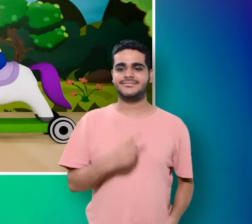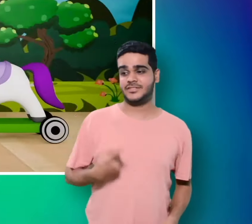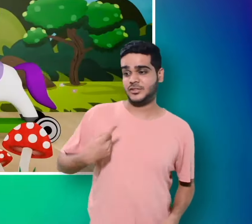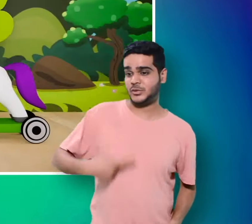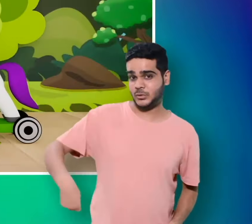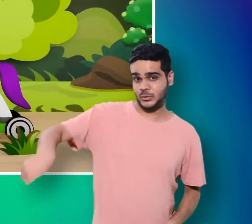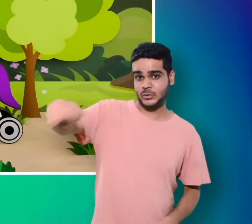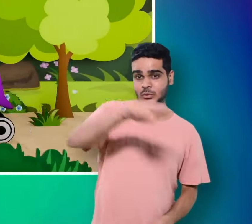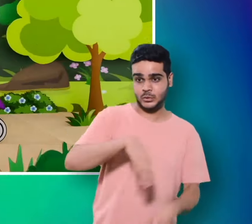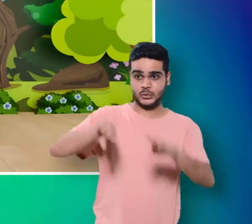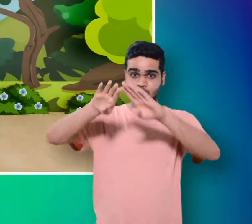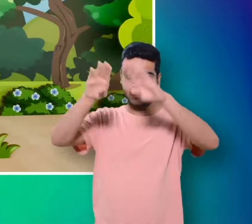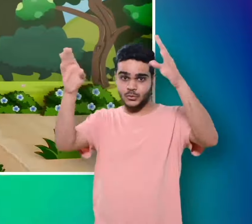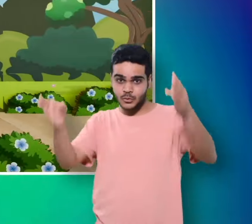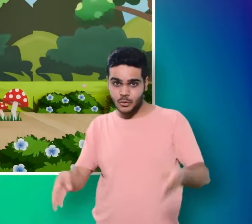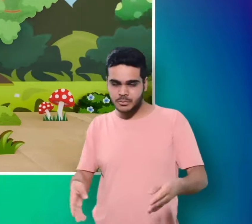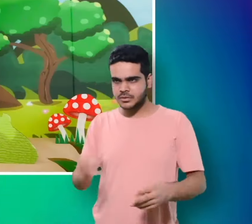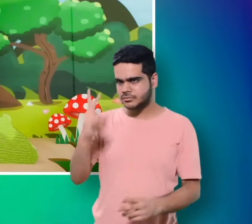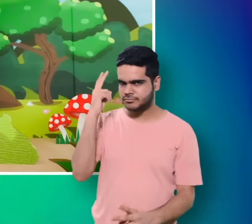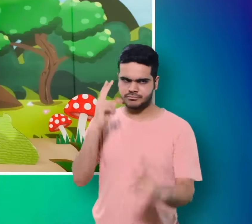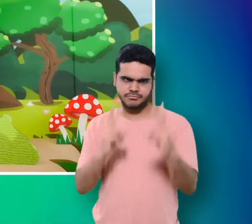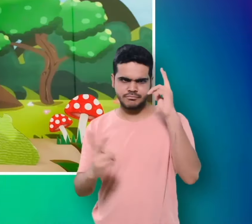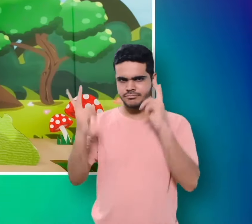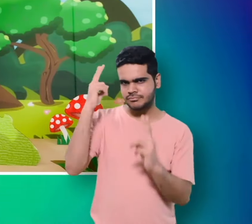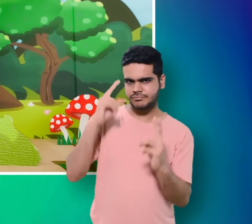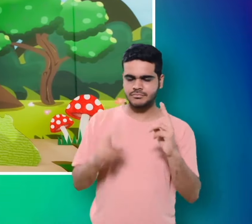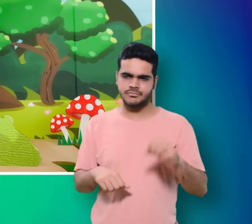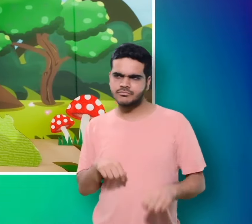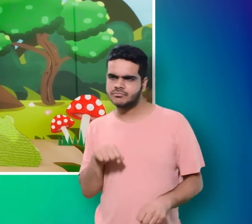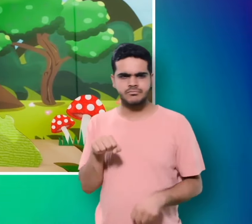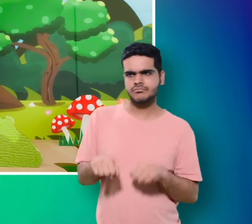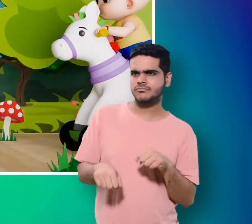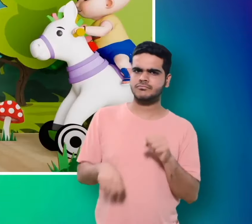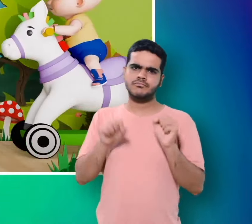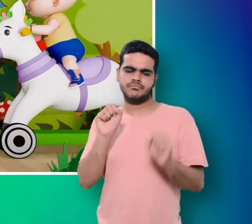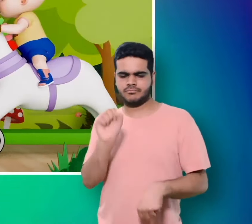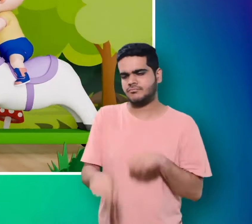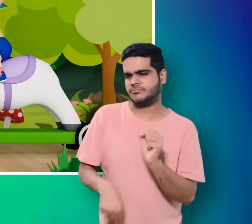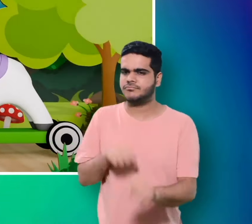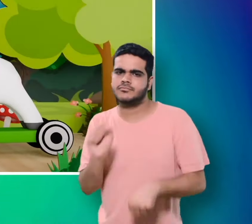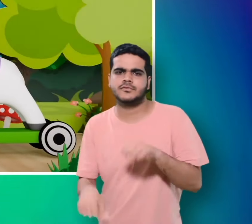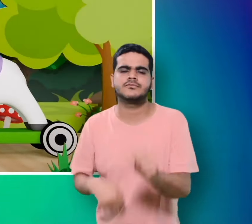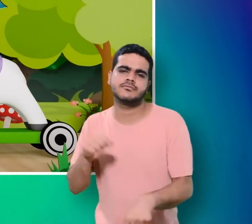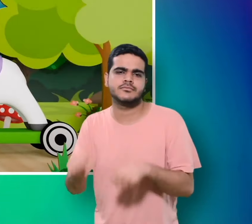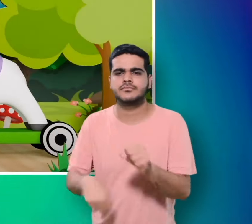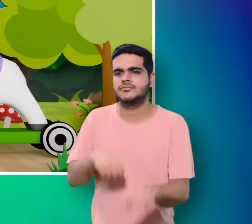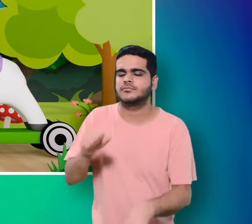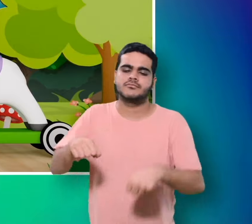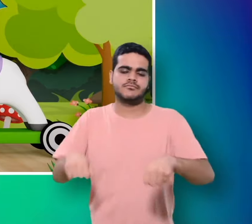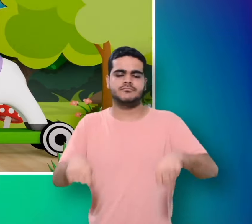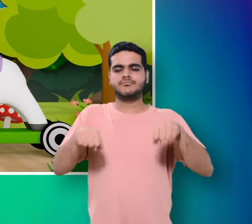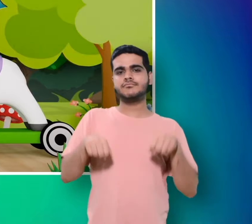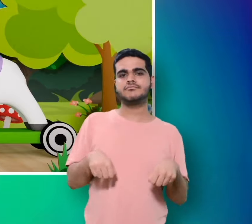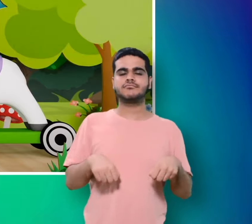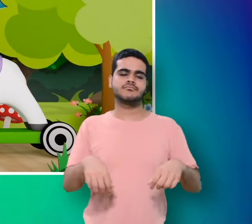घोड़ा पहुंचा चोक में चोक में थानाई घोड़े जी के नाई ने हजामत जो